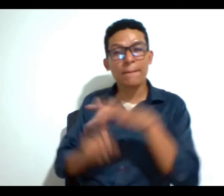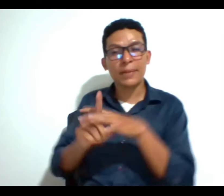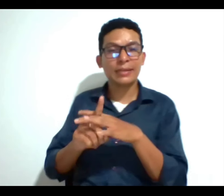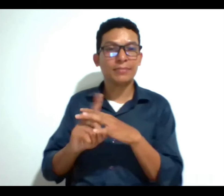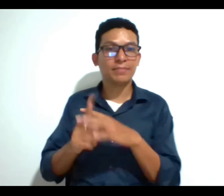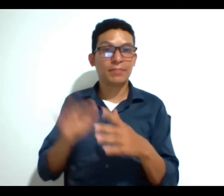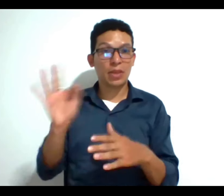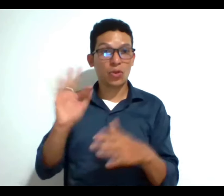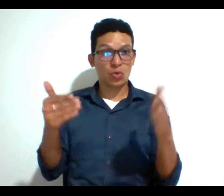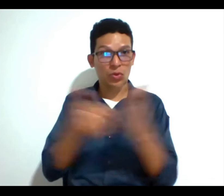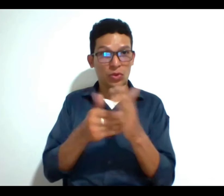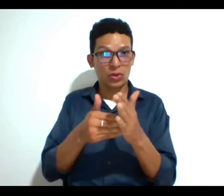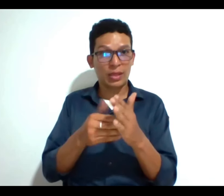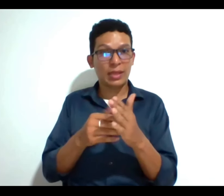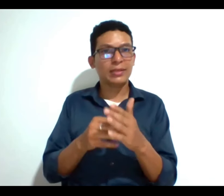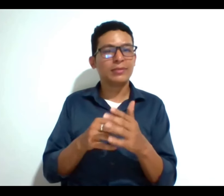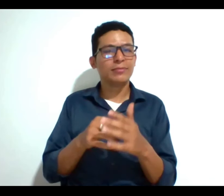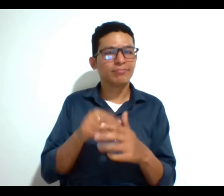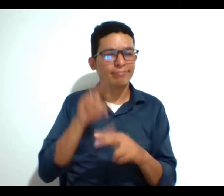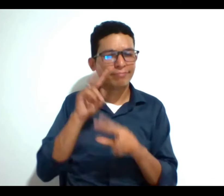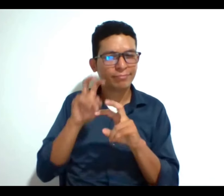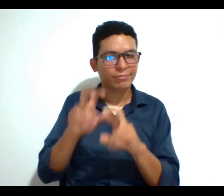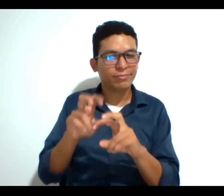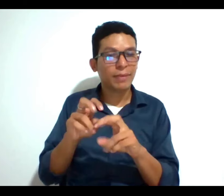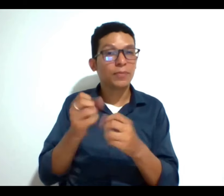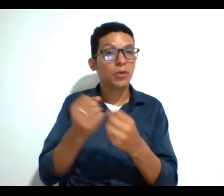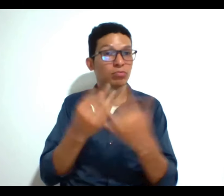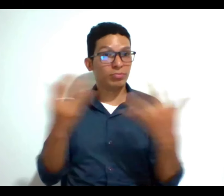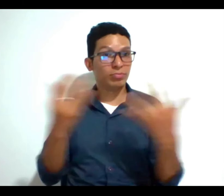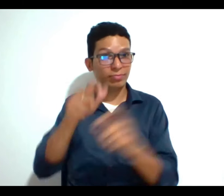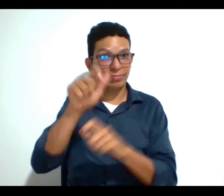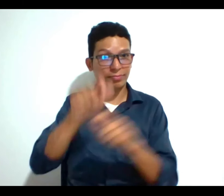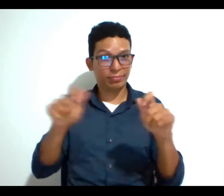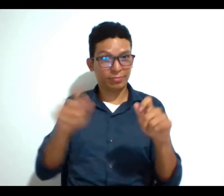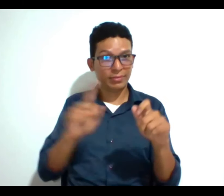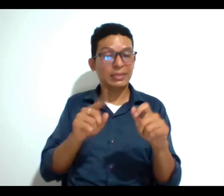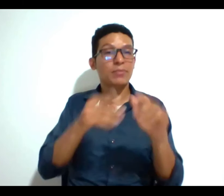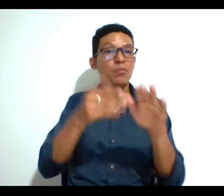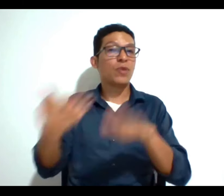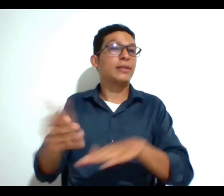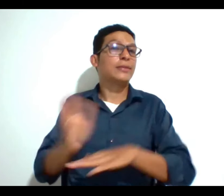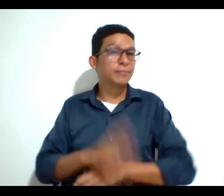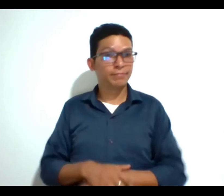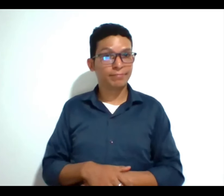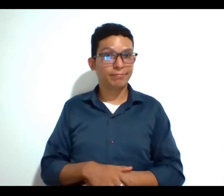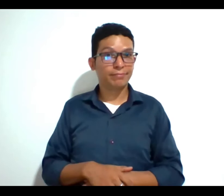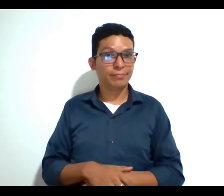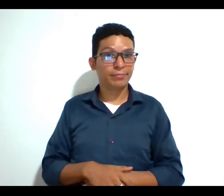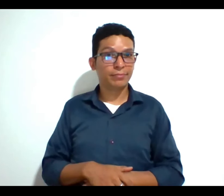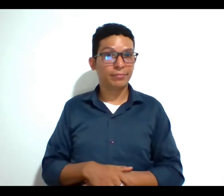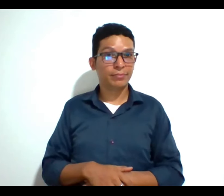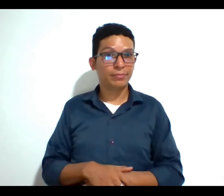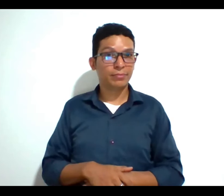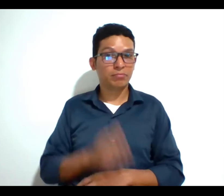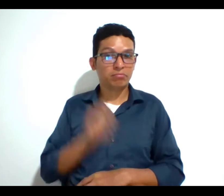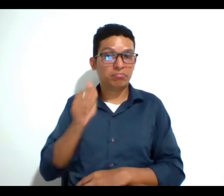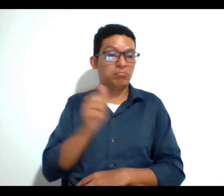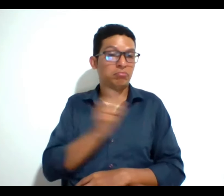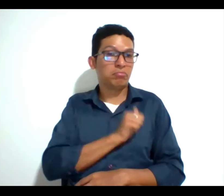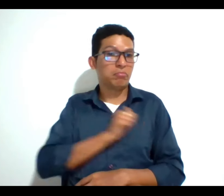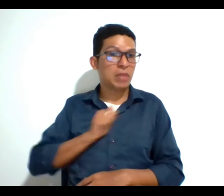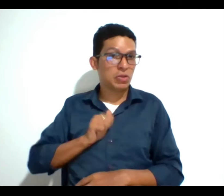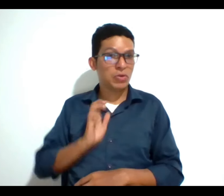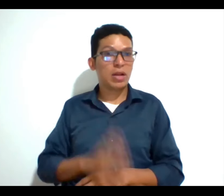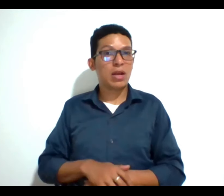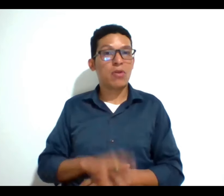llegan a la corte por revisión muchas de esas personas ya han muerto de forma particular han accedido al procedimiento o han